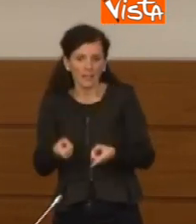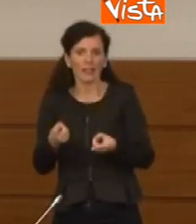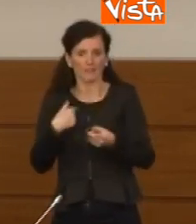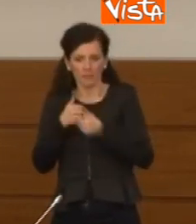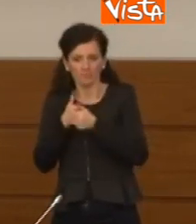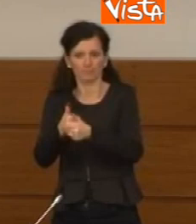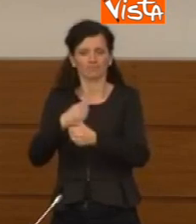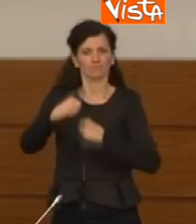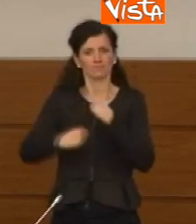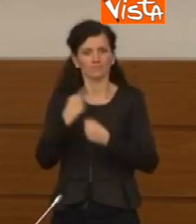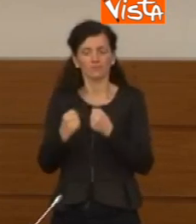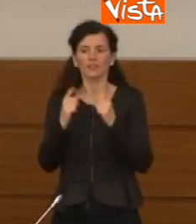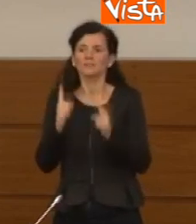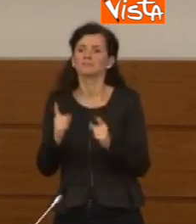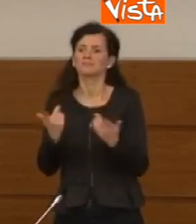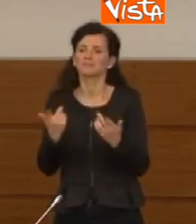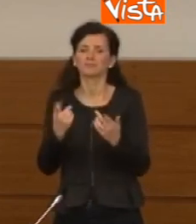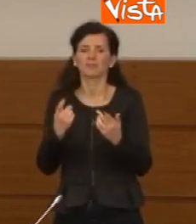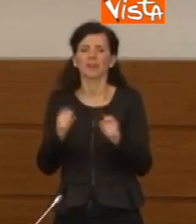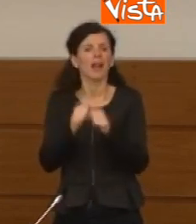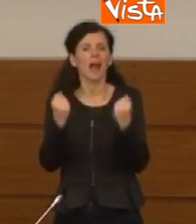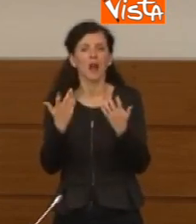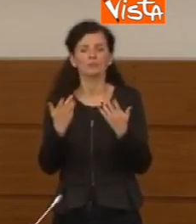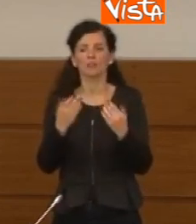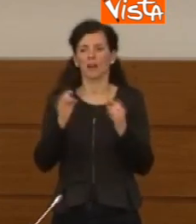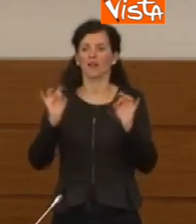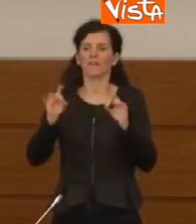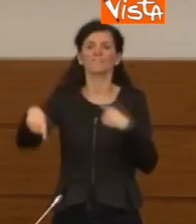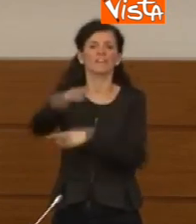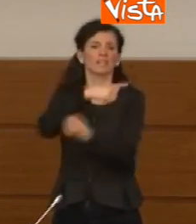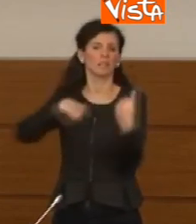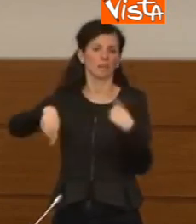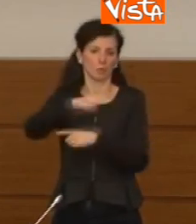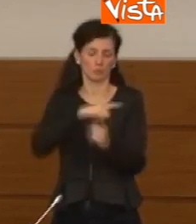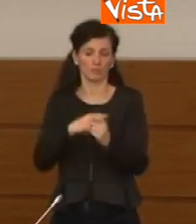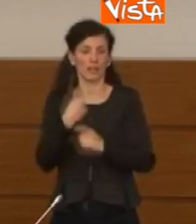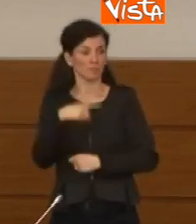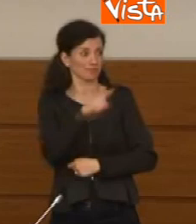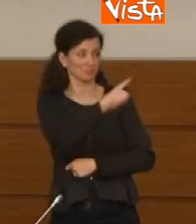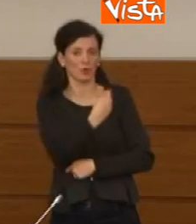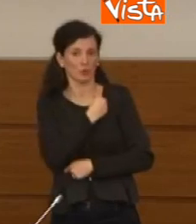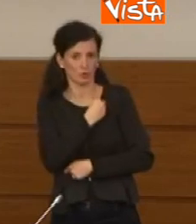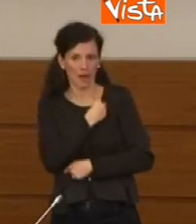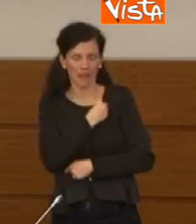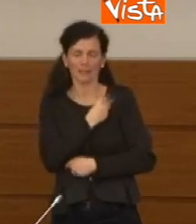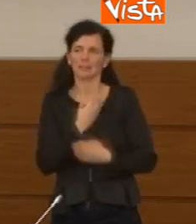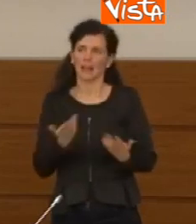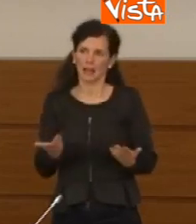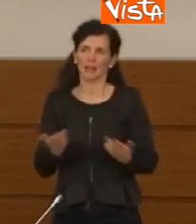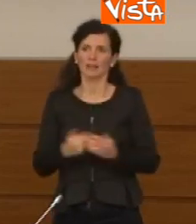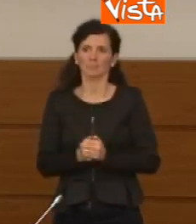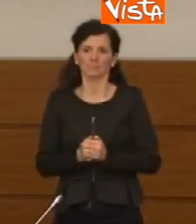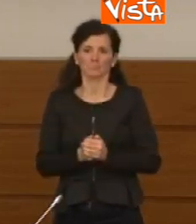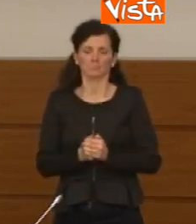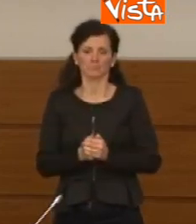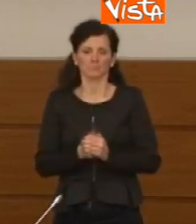funzione della circolazione del virus. La mobilità a cui lei si riferisce evidentemente è